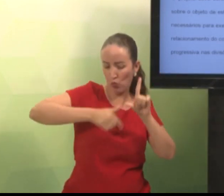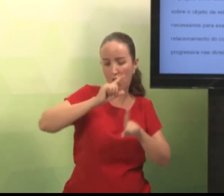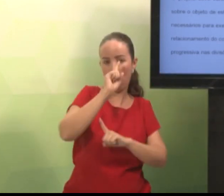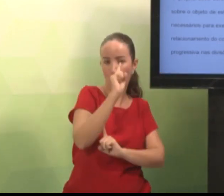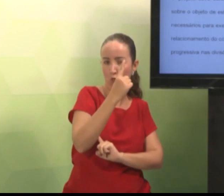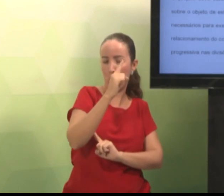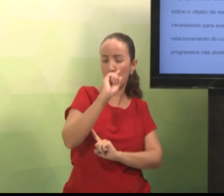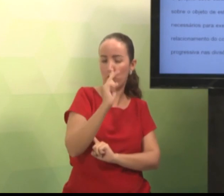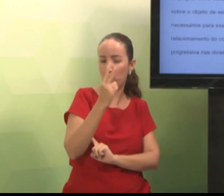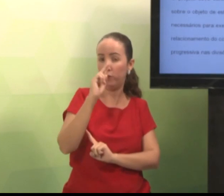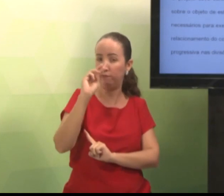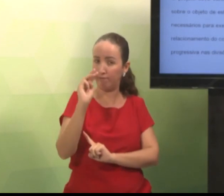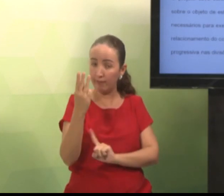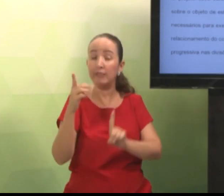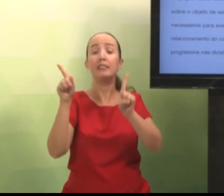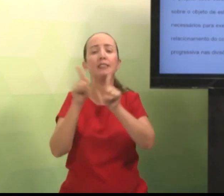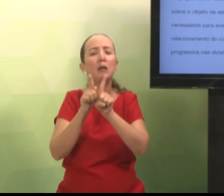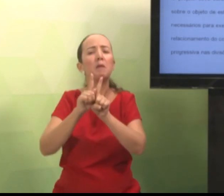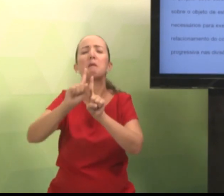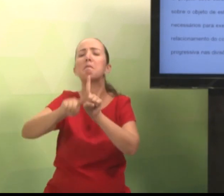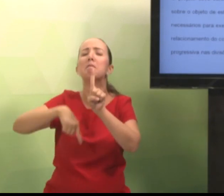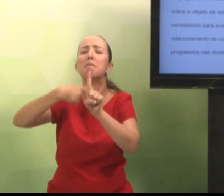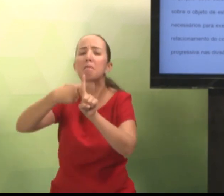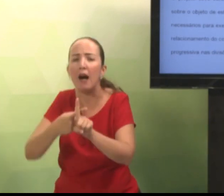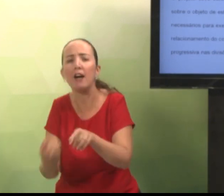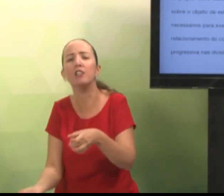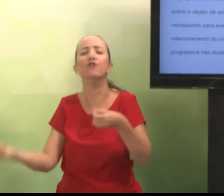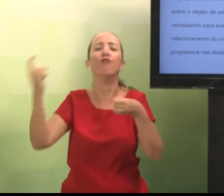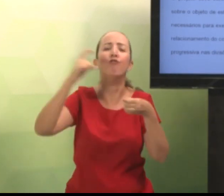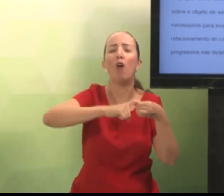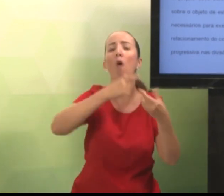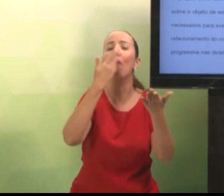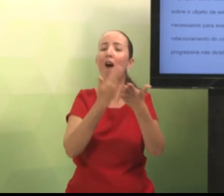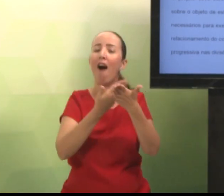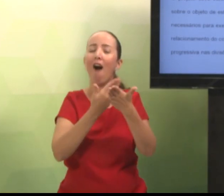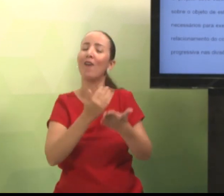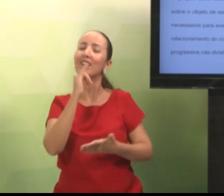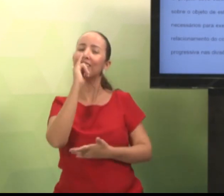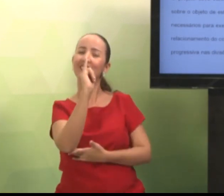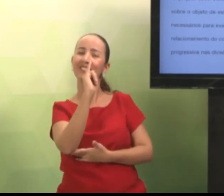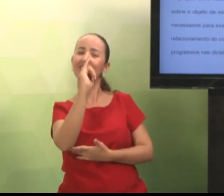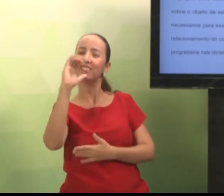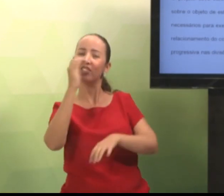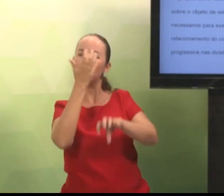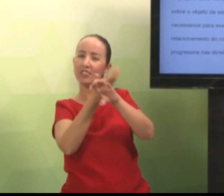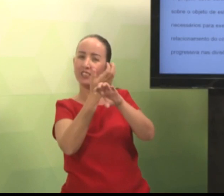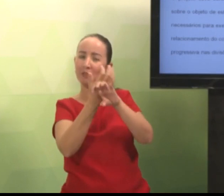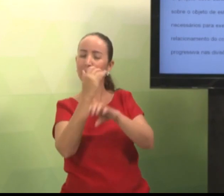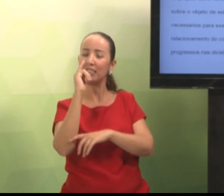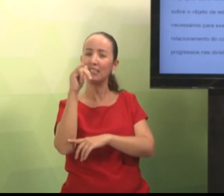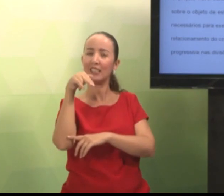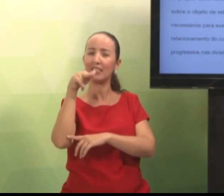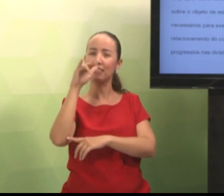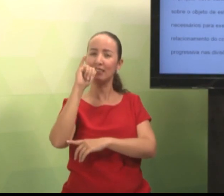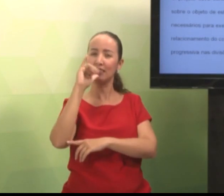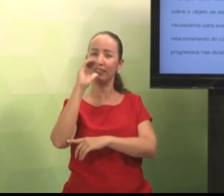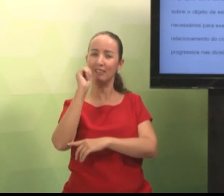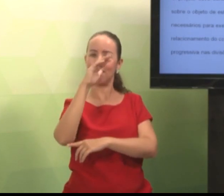necessárias na aula 1, 2 e 3. Volte também na aula das disciplinas de Iniciação Científica.